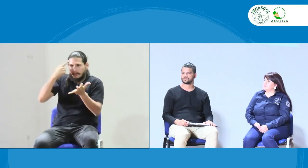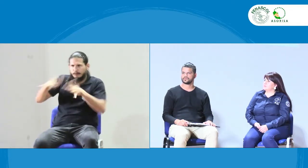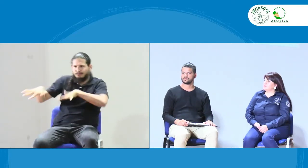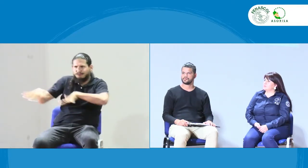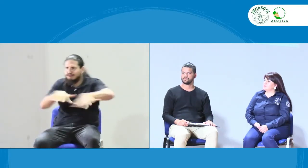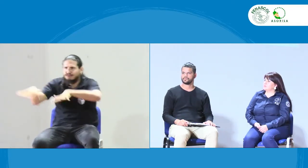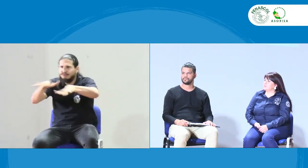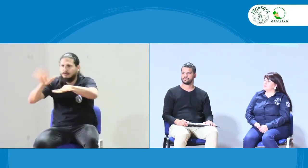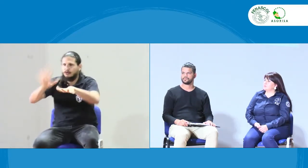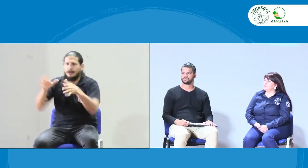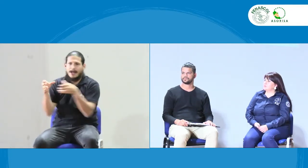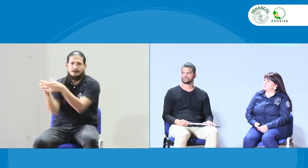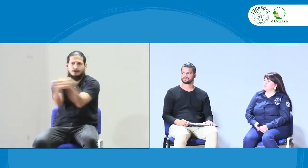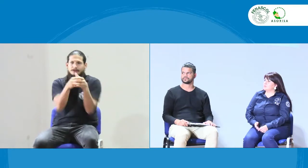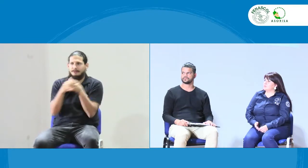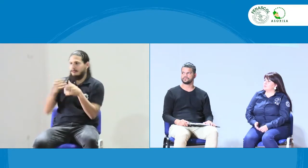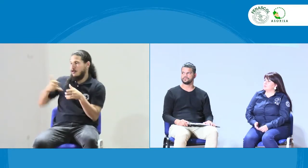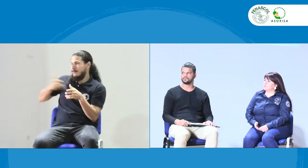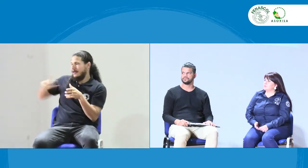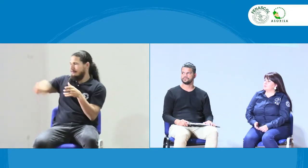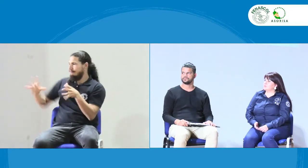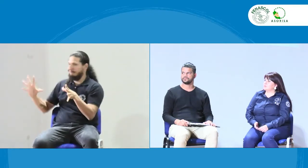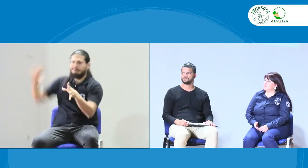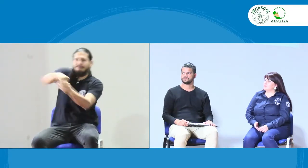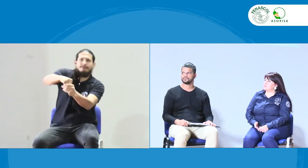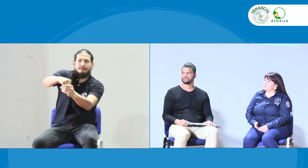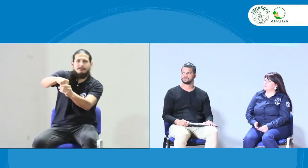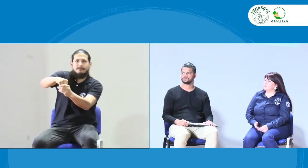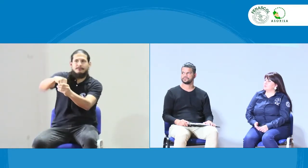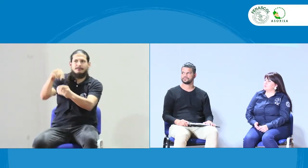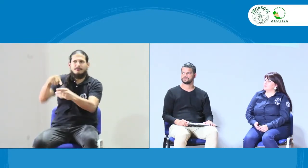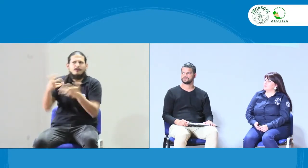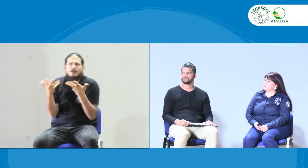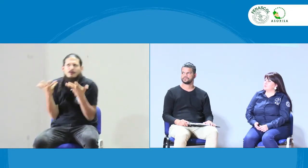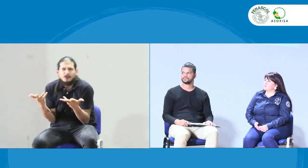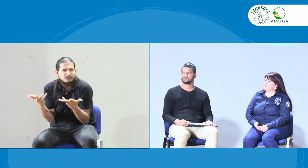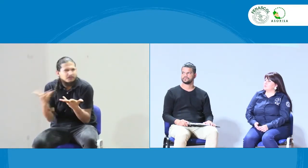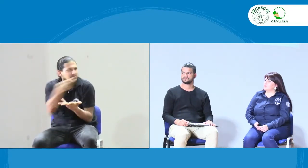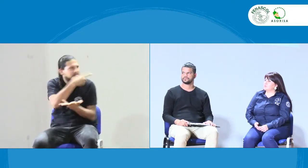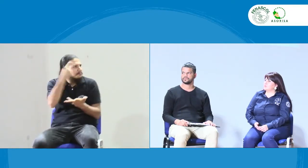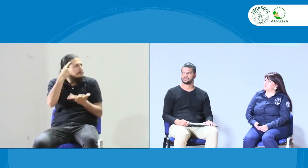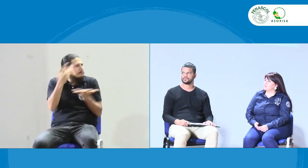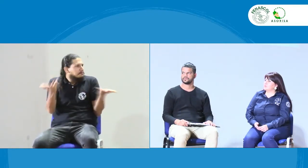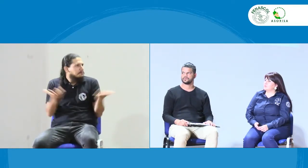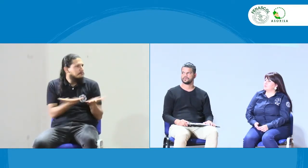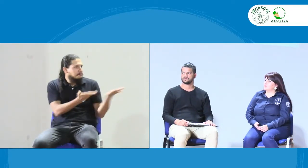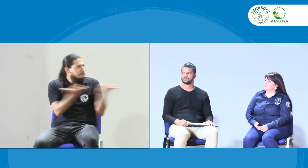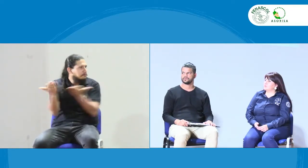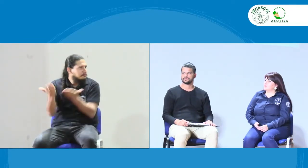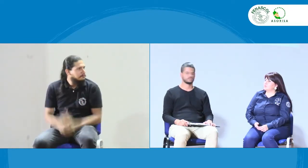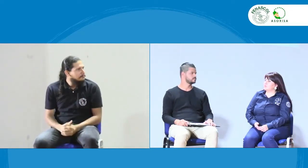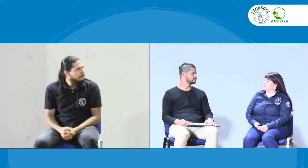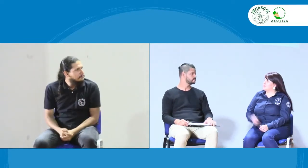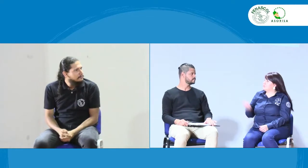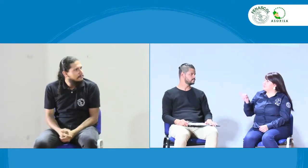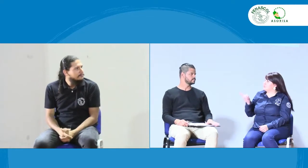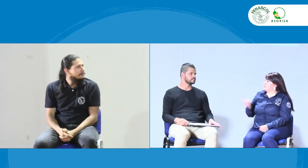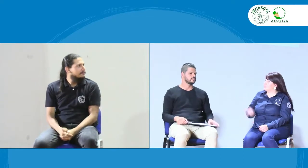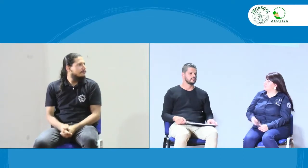¿Cuáles creen ustedes que faltaría para que estos jóvenes hagan parte de estas asociaciones que ya están constituidas? No sé